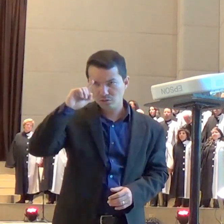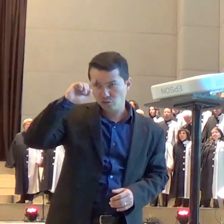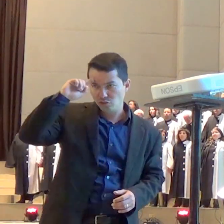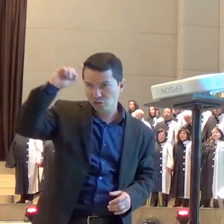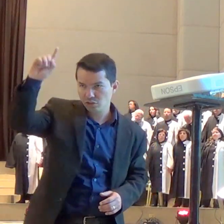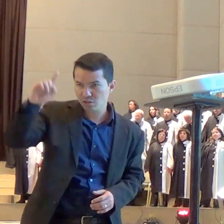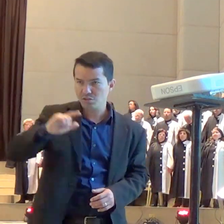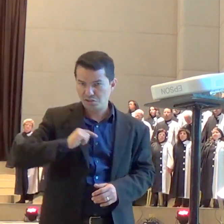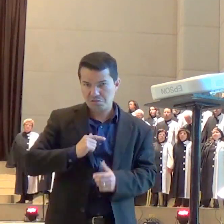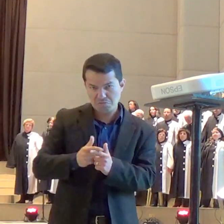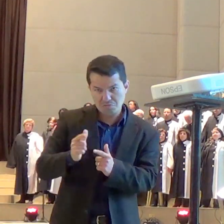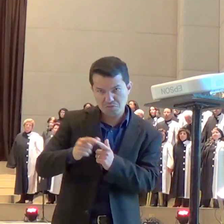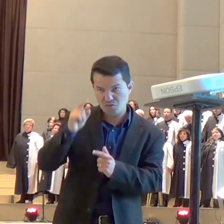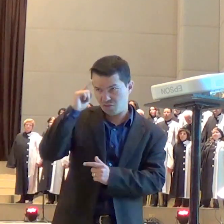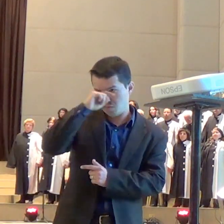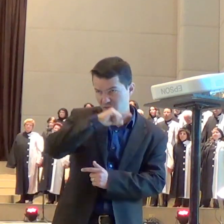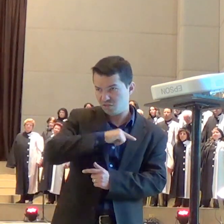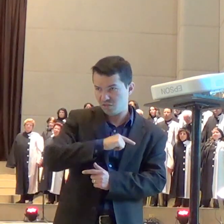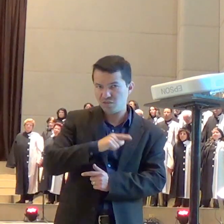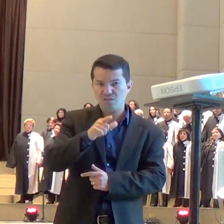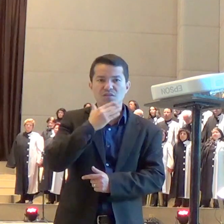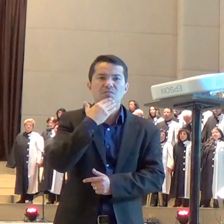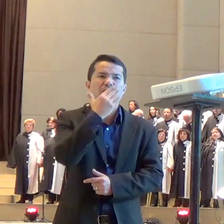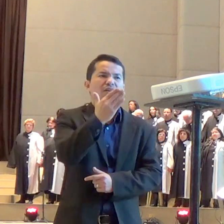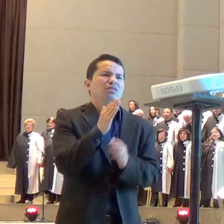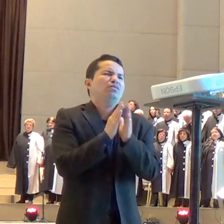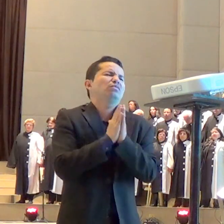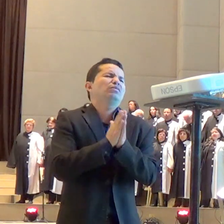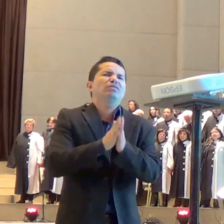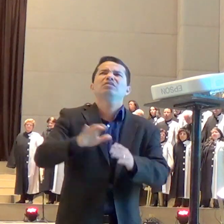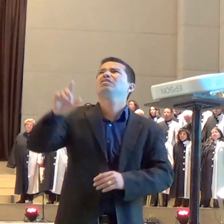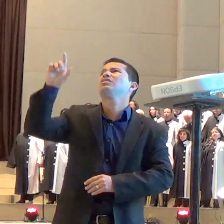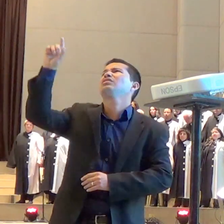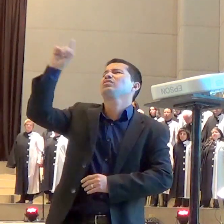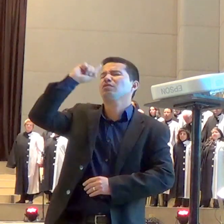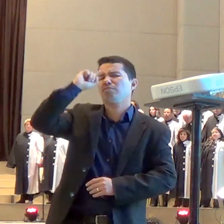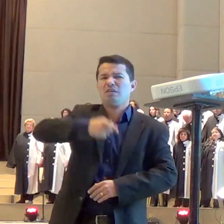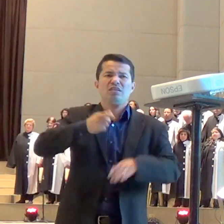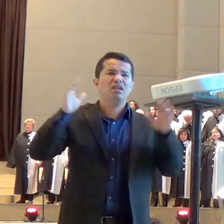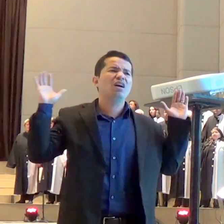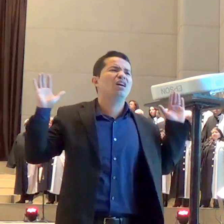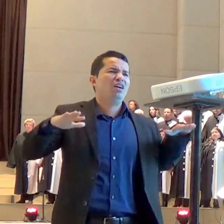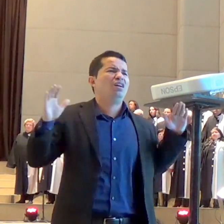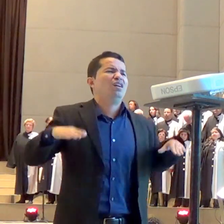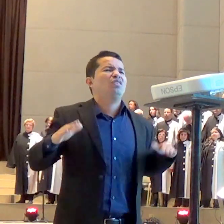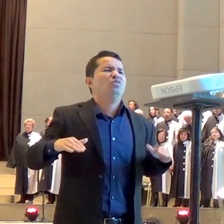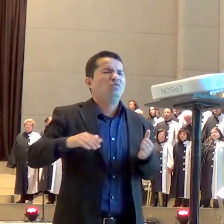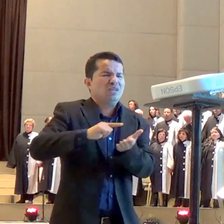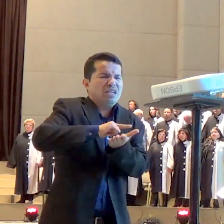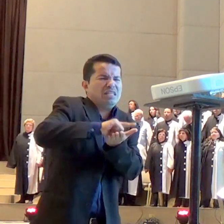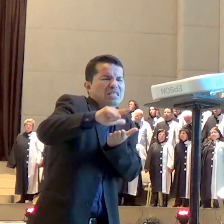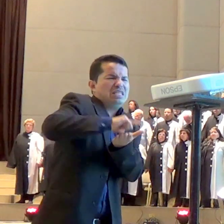Senhor manda o teu anjo a minha frente e prepara o coração a vida